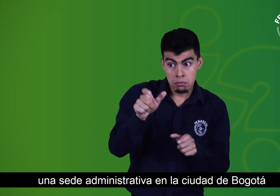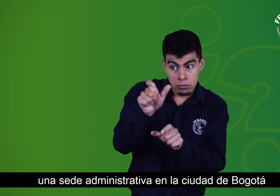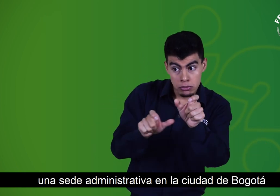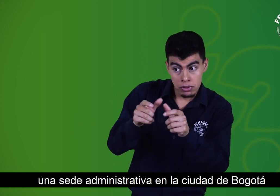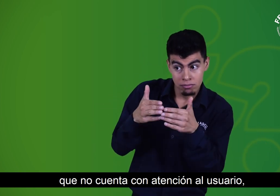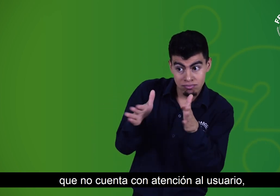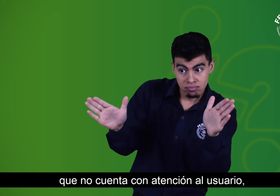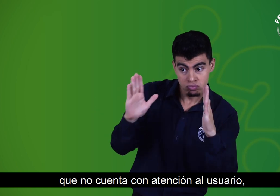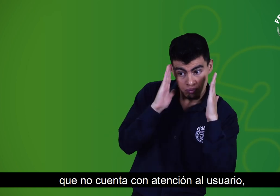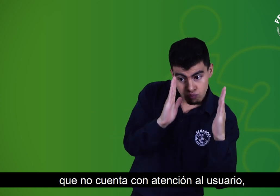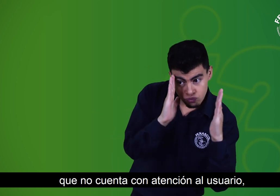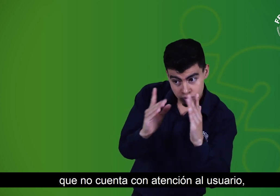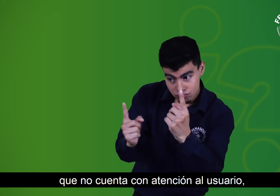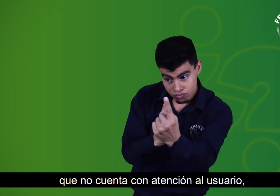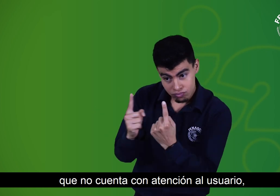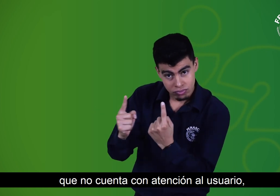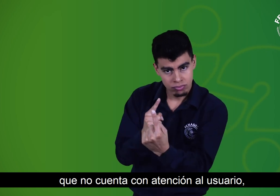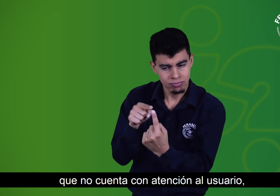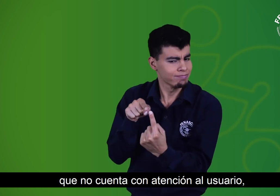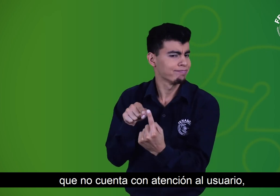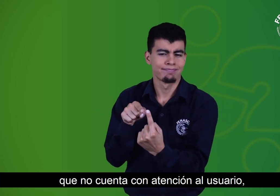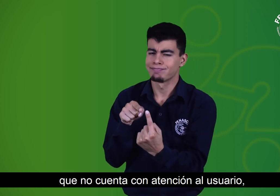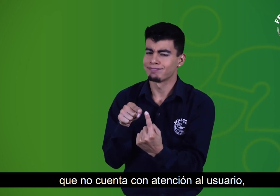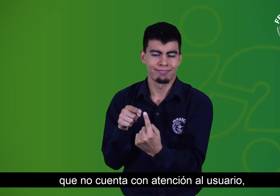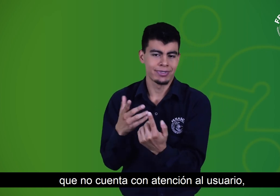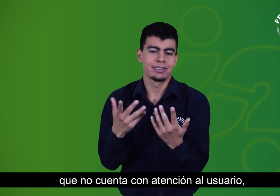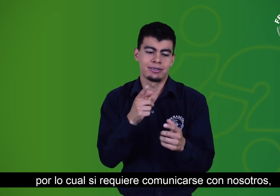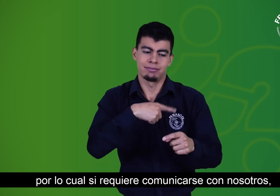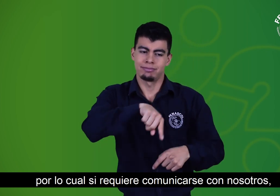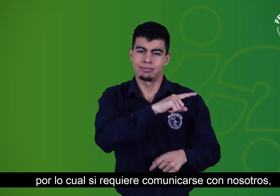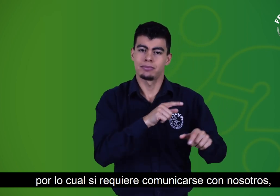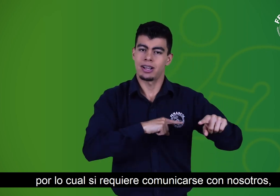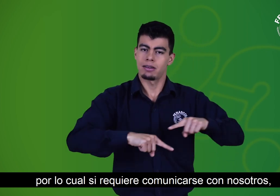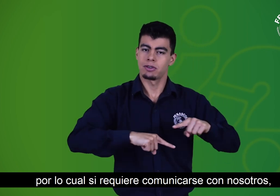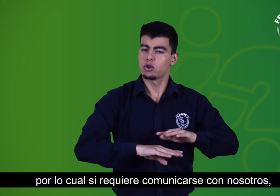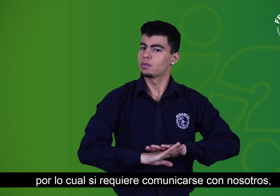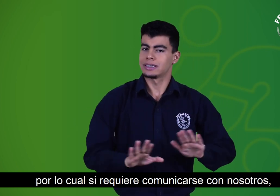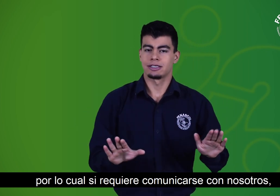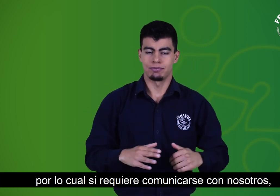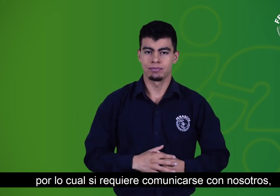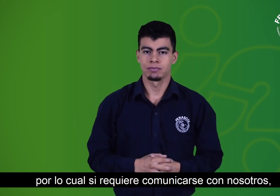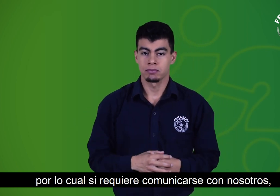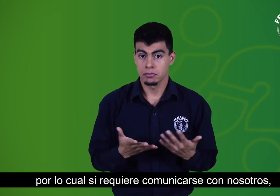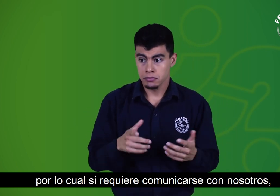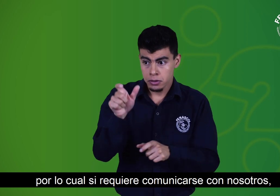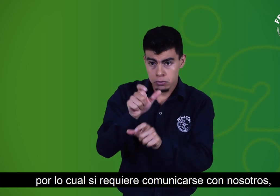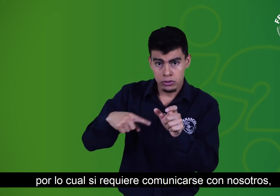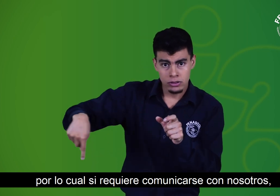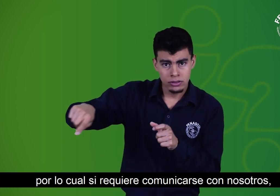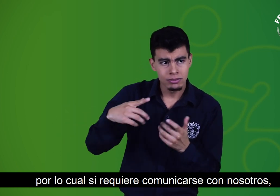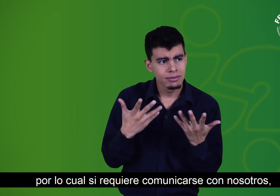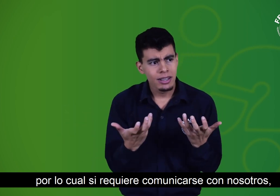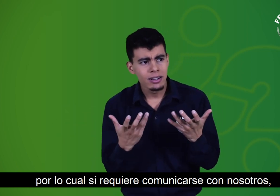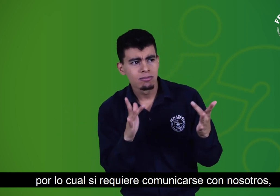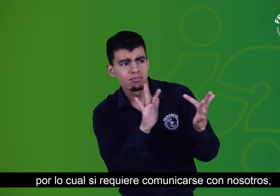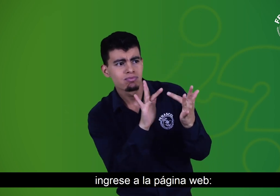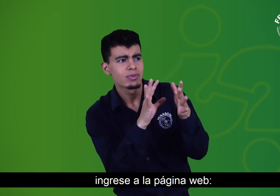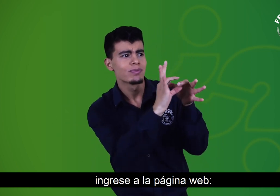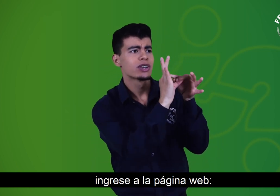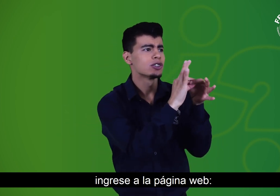que no cuenta con atención al usuario. Por lo cual, si requiere comunicarse con nosotros, ingrese